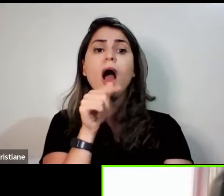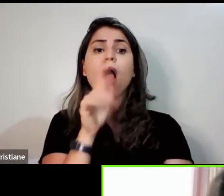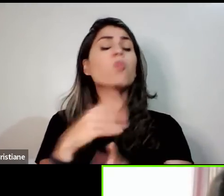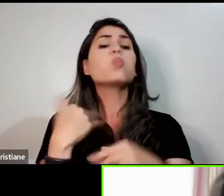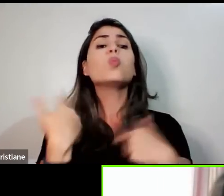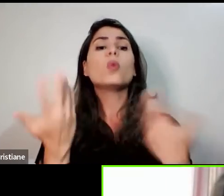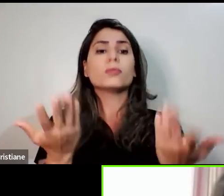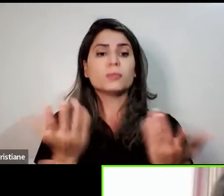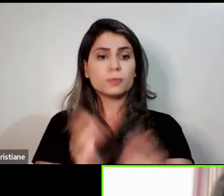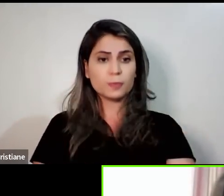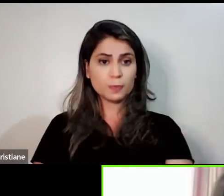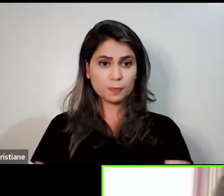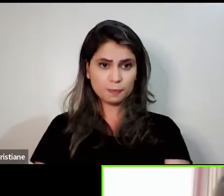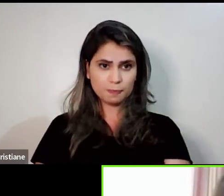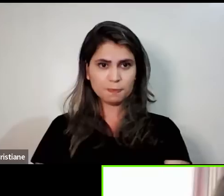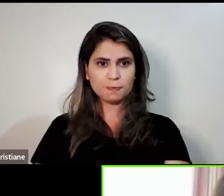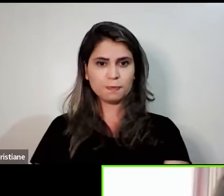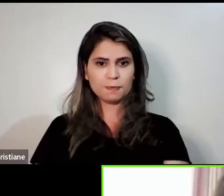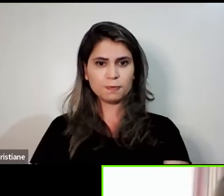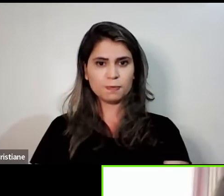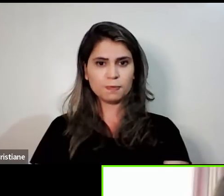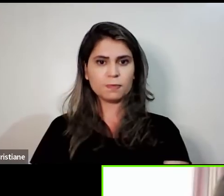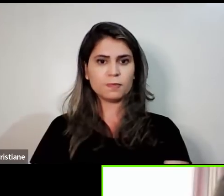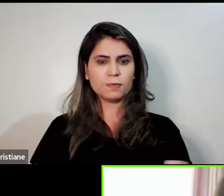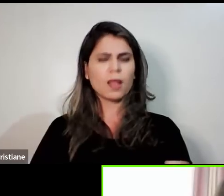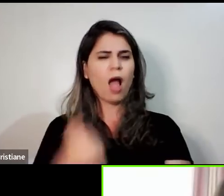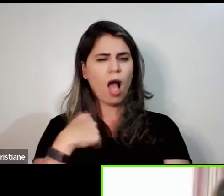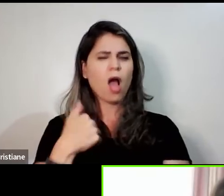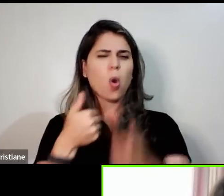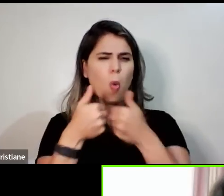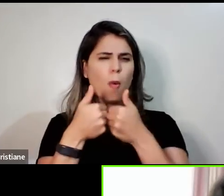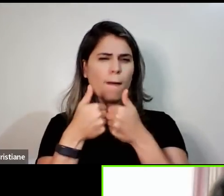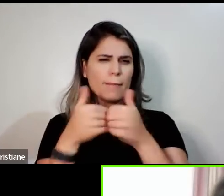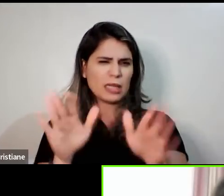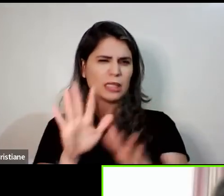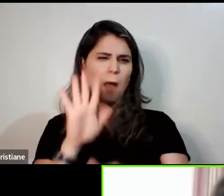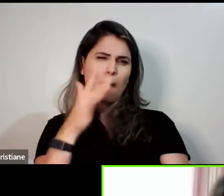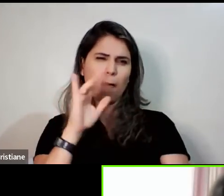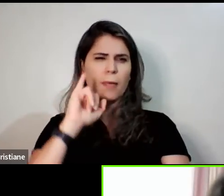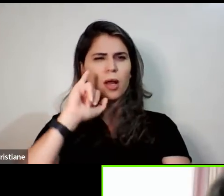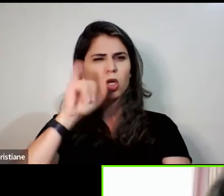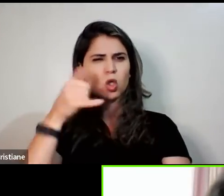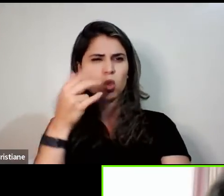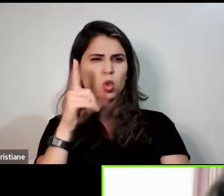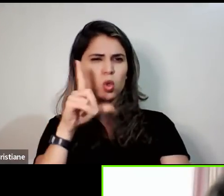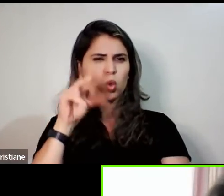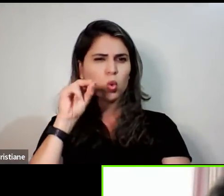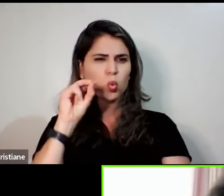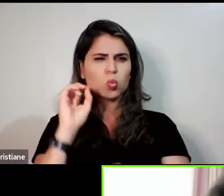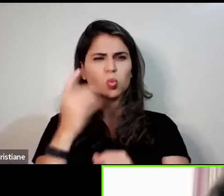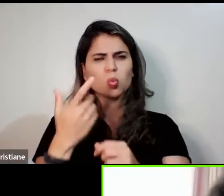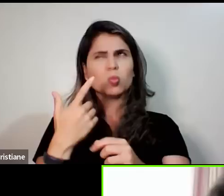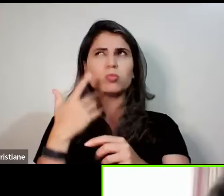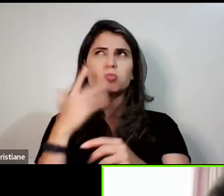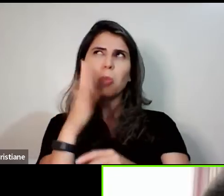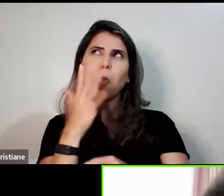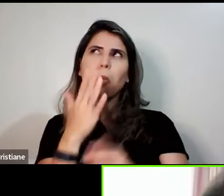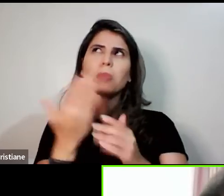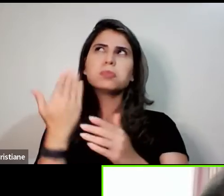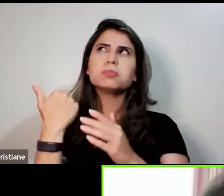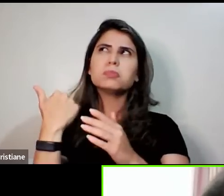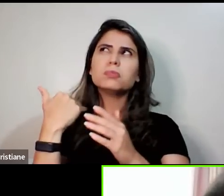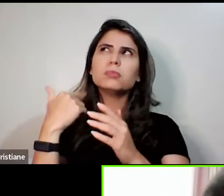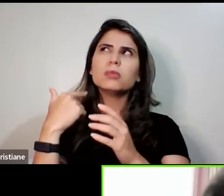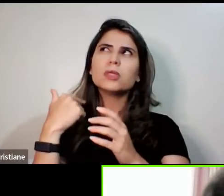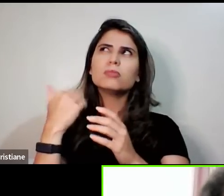Eu comecei a fazer o uso em julho do ano retrasado, quer dizer. Já tem um ano e meio.